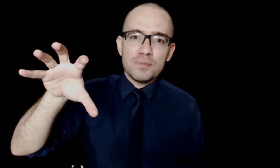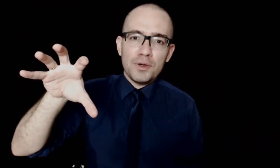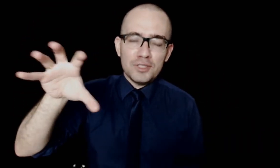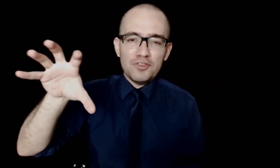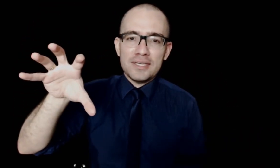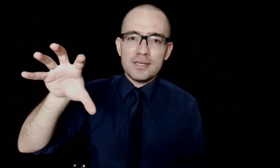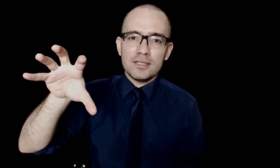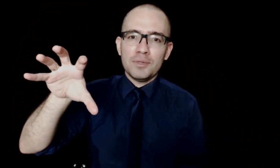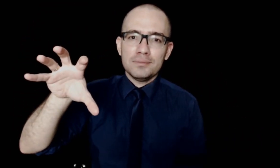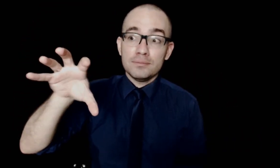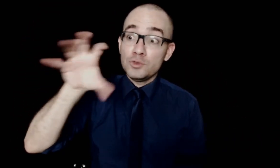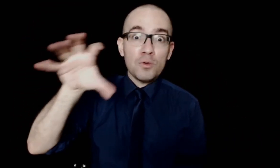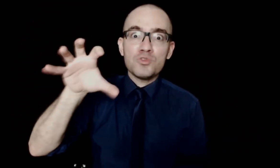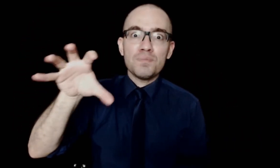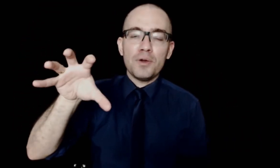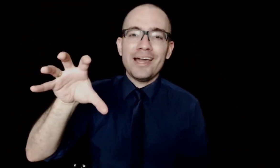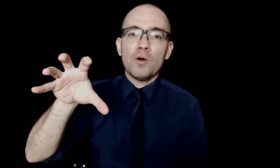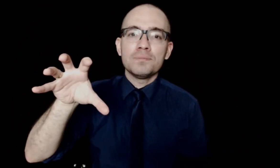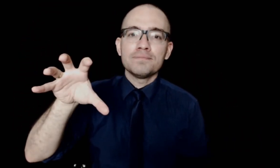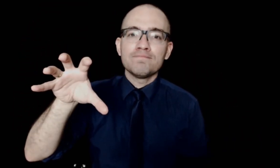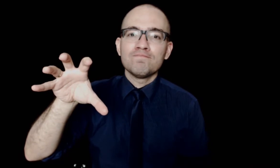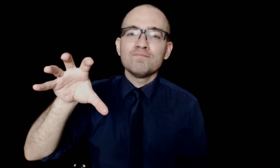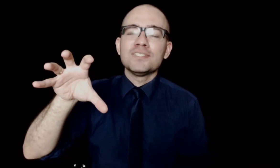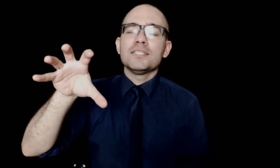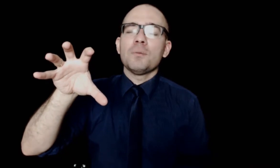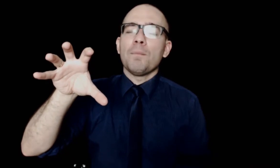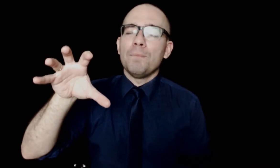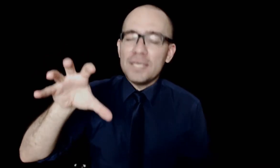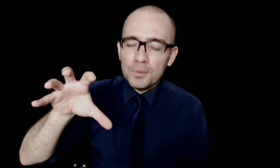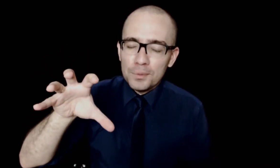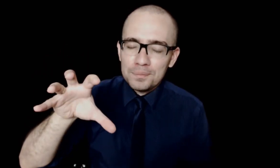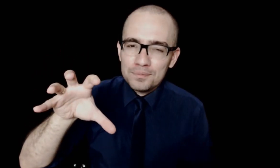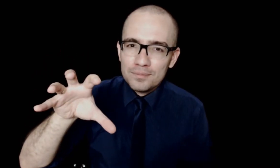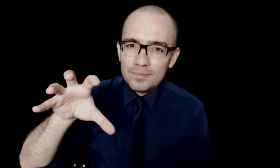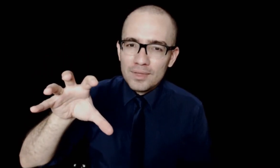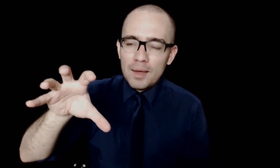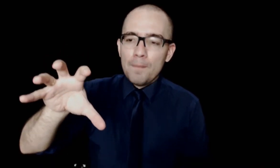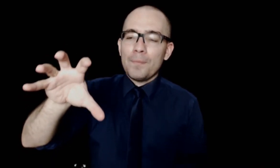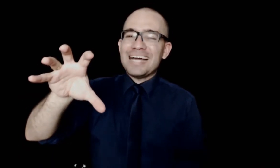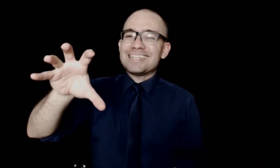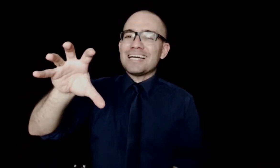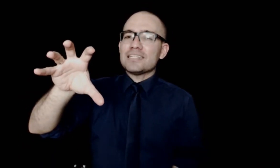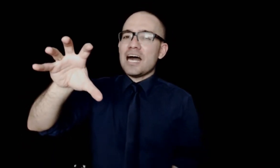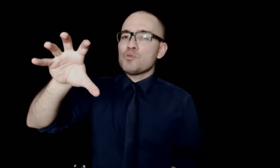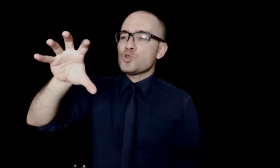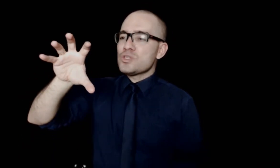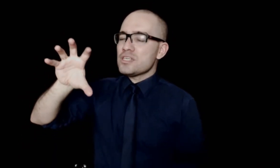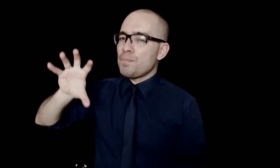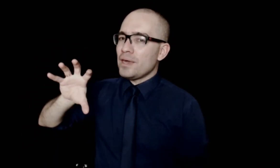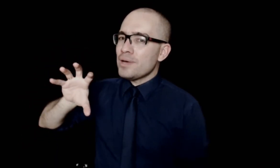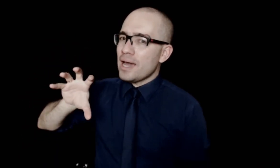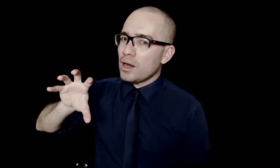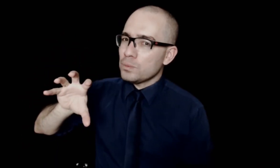desempenho que deveria ser também, não é um desempenho real. Bingo! Para tratarmos do desempenho real,